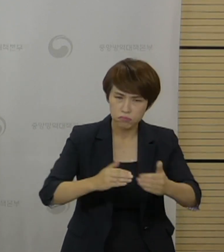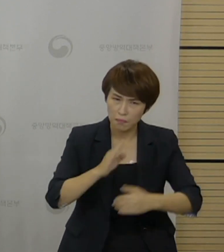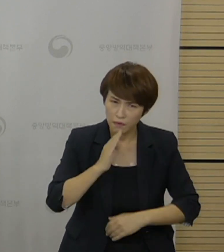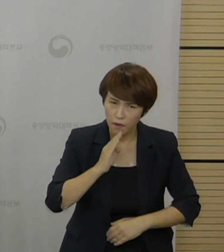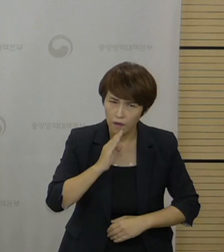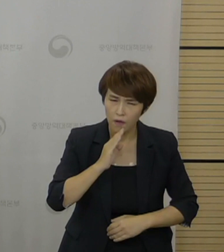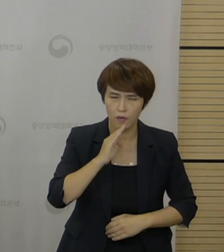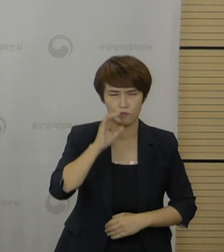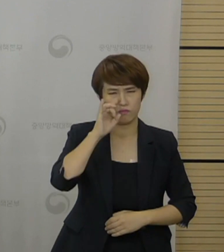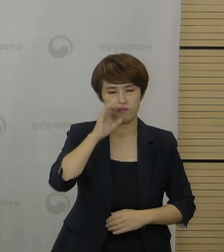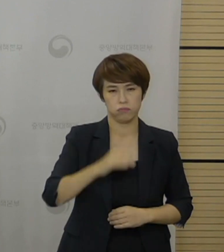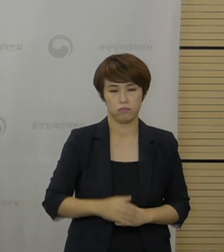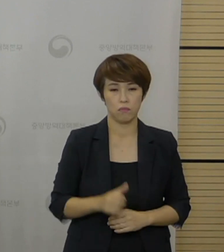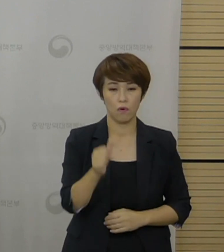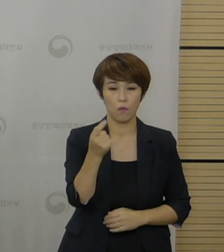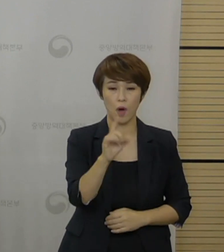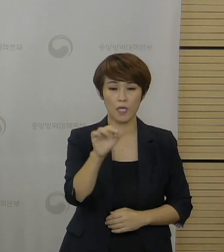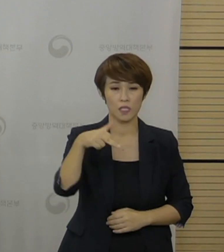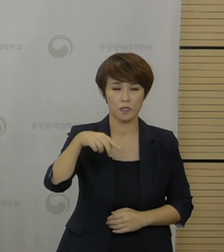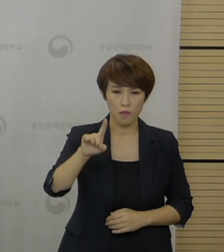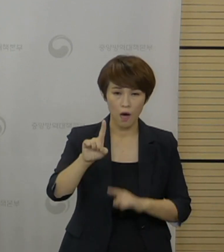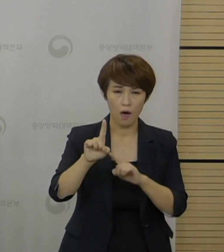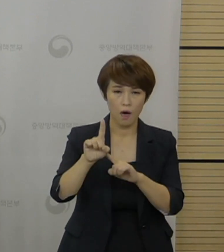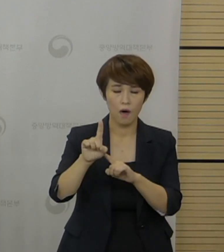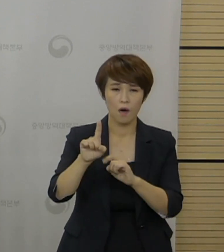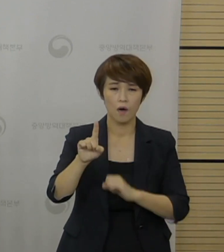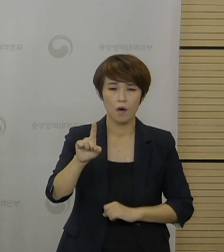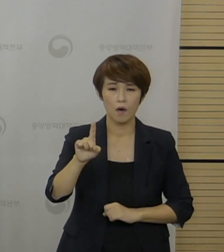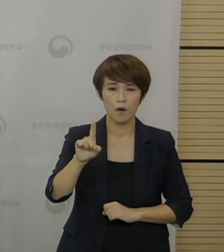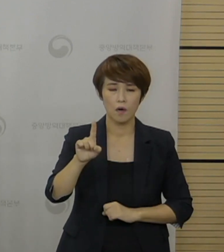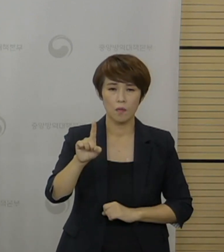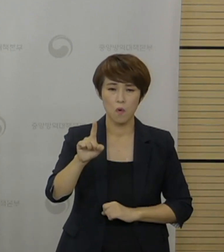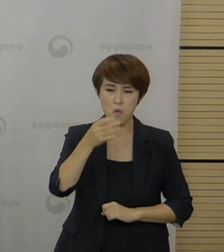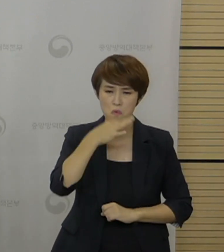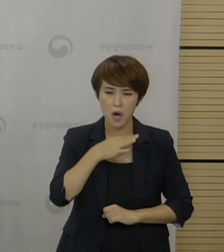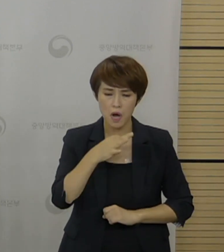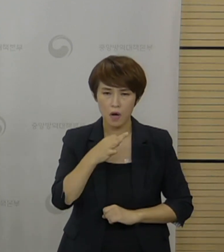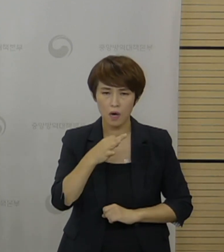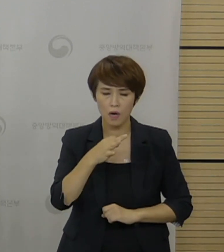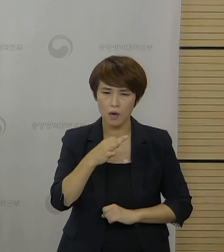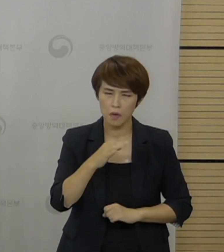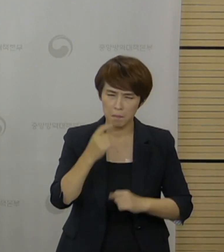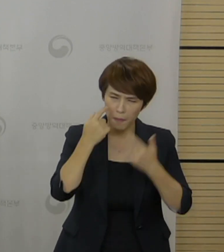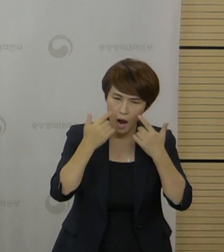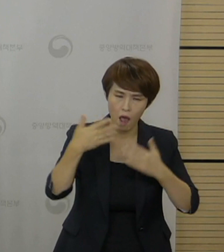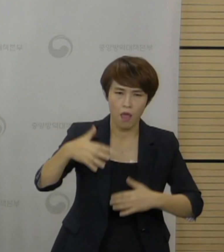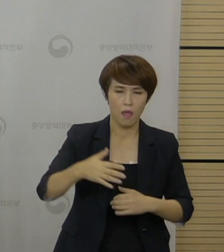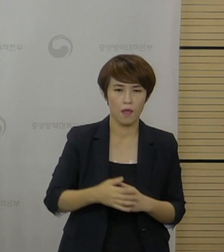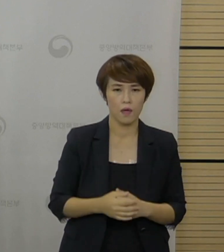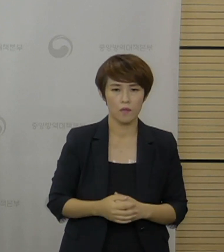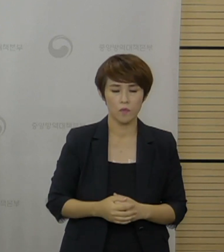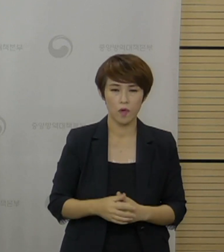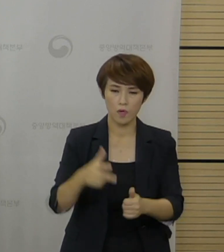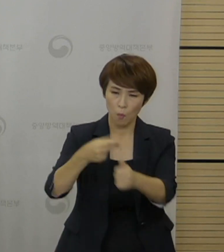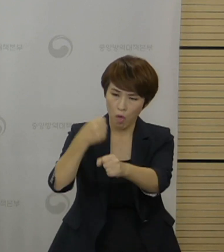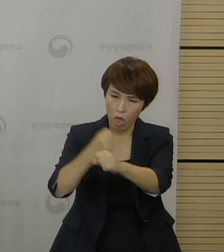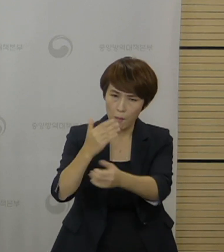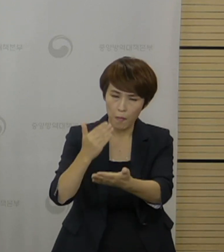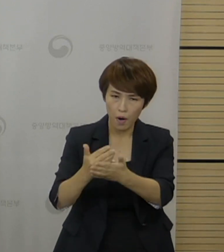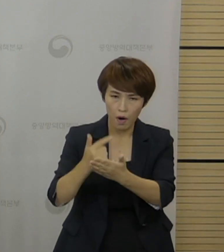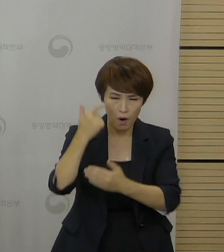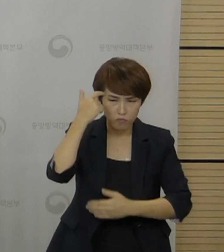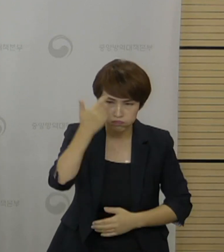그리고 화이자 연령대별 위험 이득 분석 결과가 제시되기 전에 접종 동의 여부 조사가 이루어지는 것이